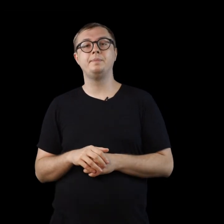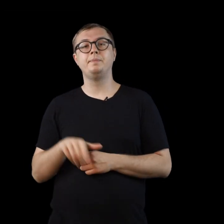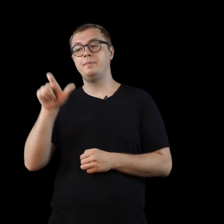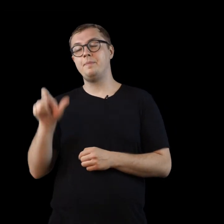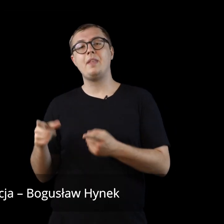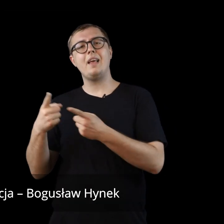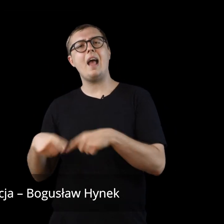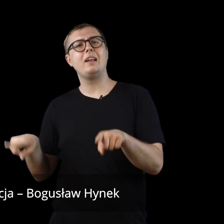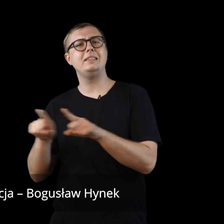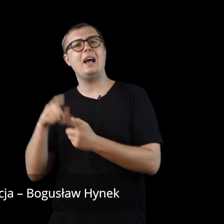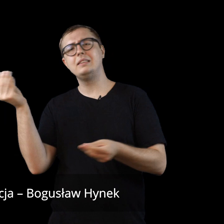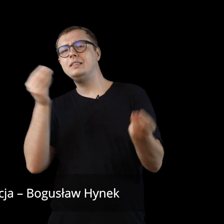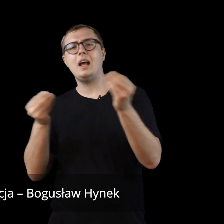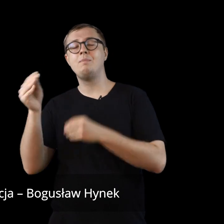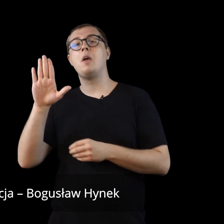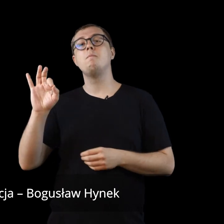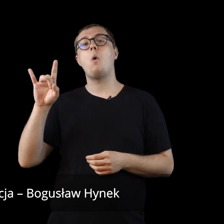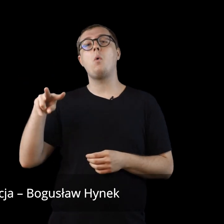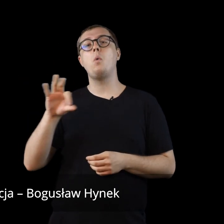Realizacja Bogusław Chynek